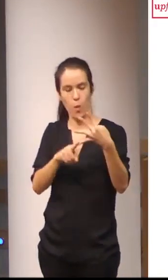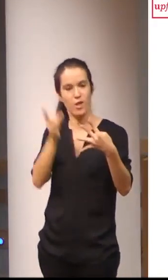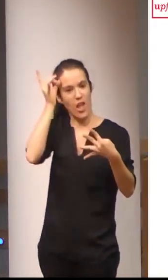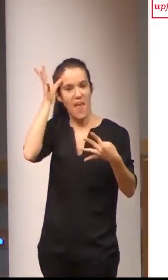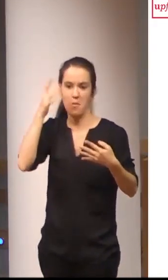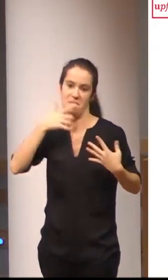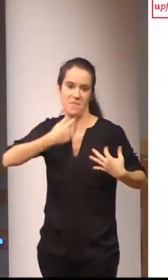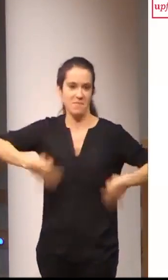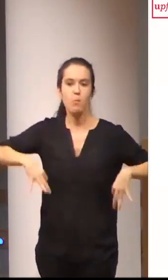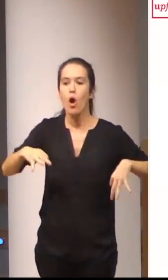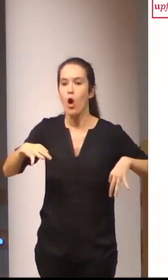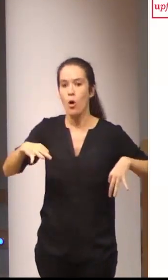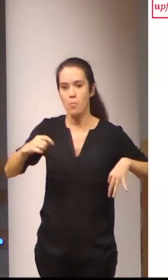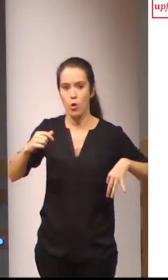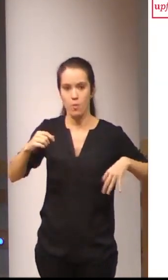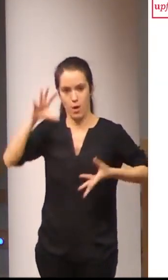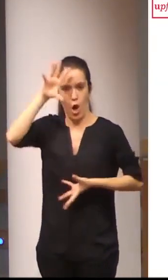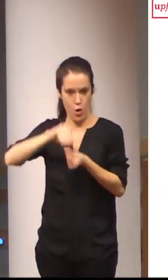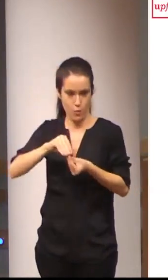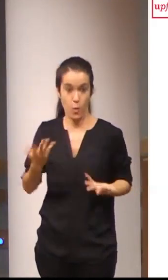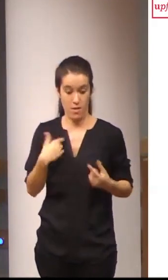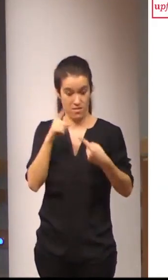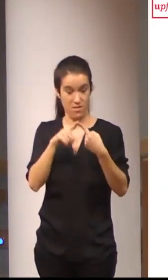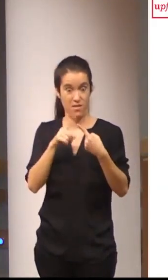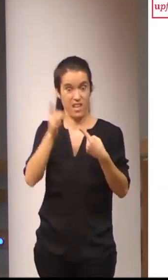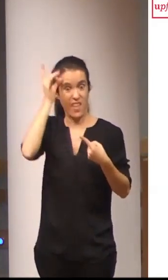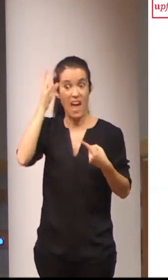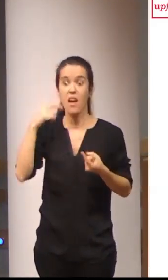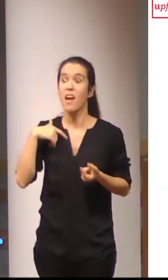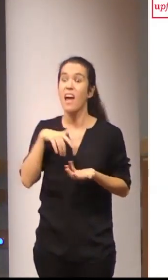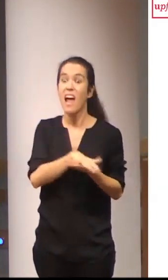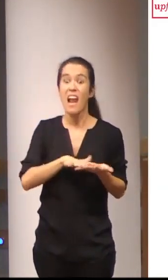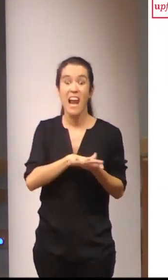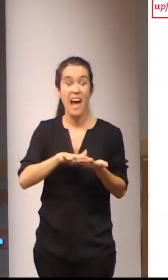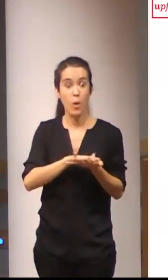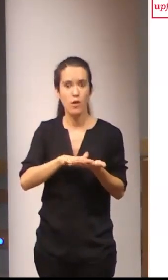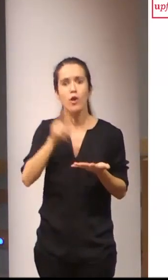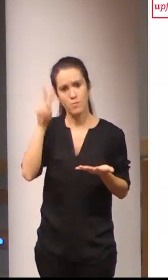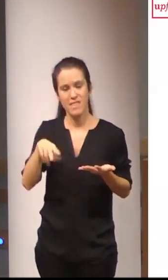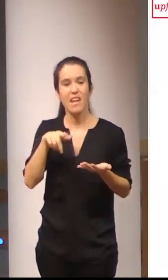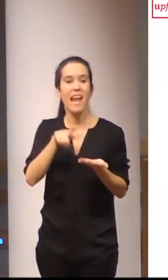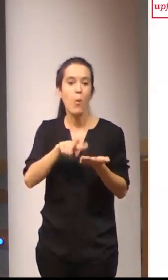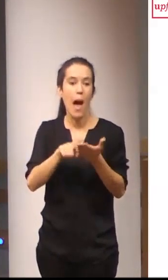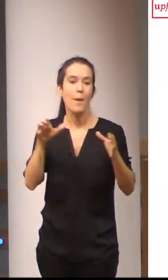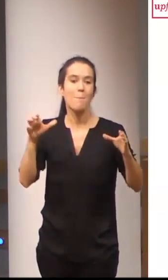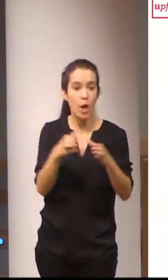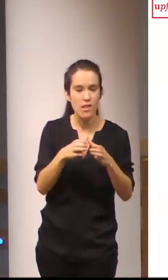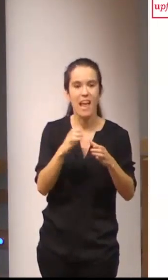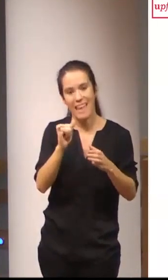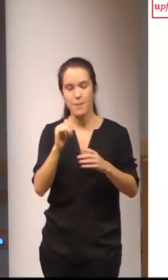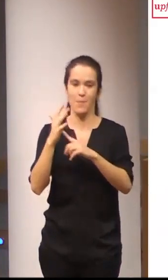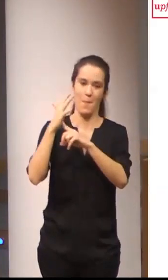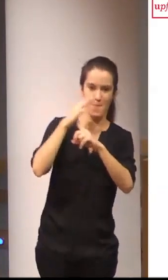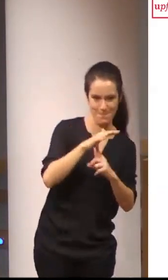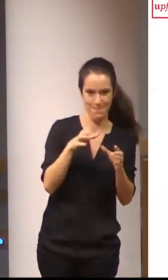sencillas a modo de síntesis una que las lenguas de signos son lenguas minoritarias y minorizadas que